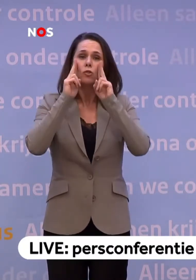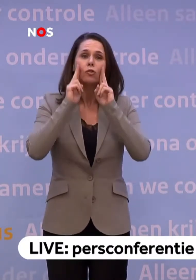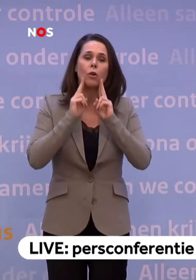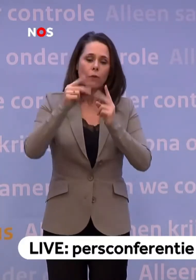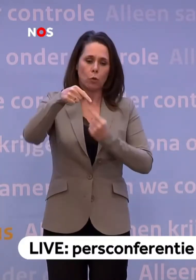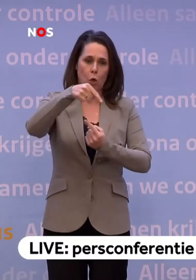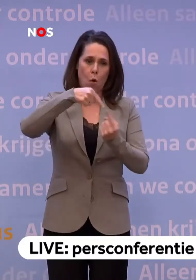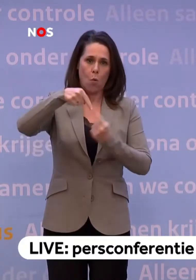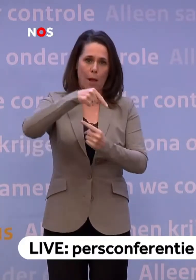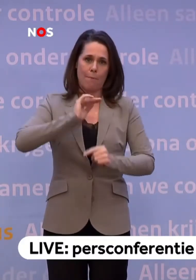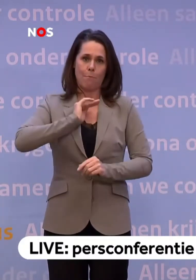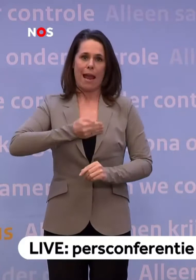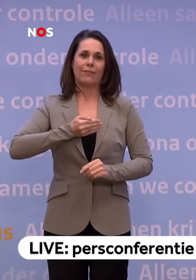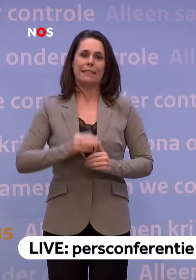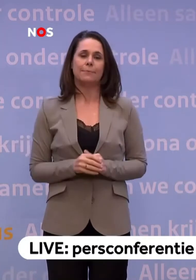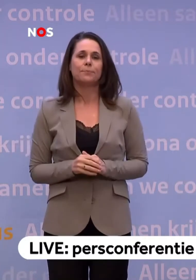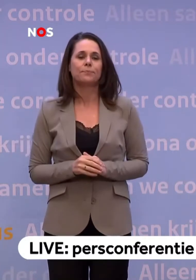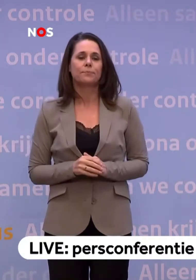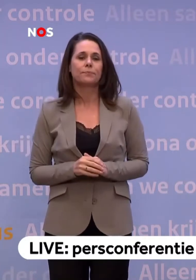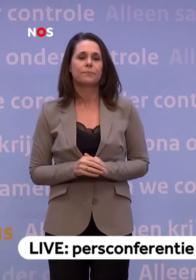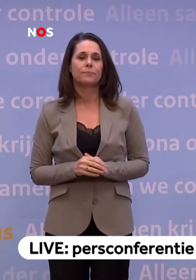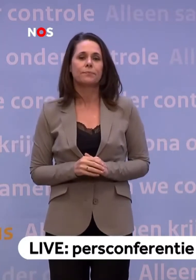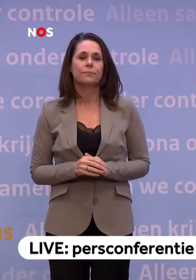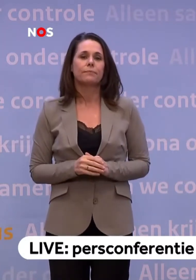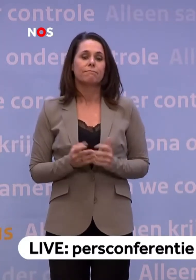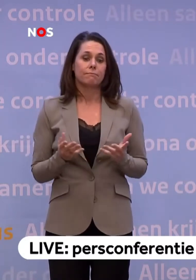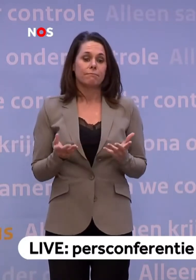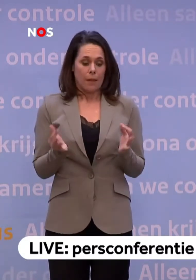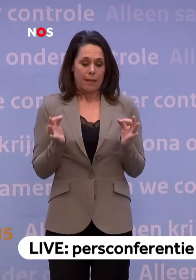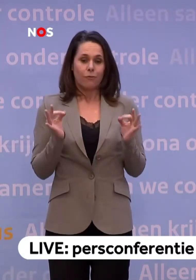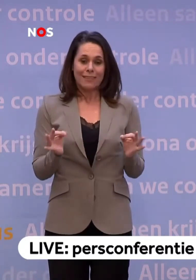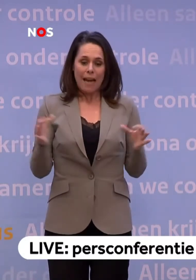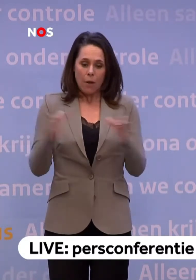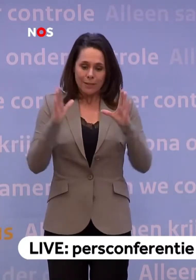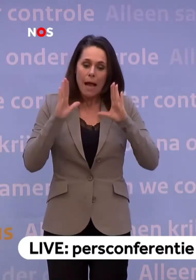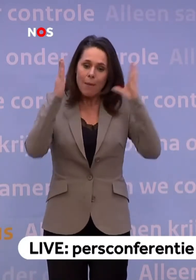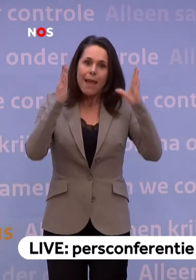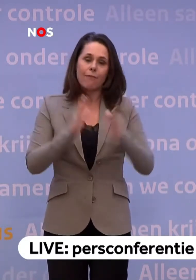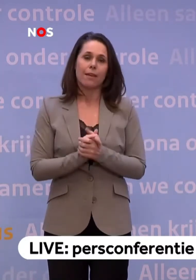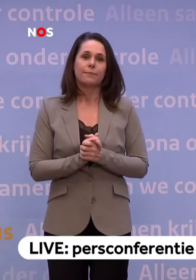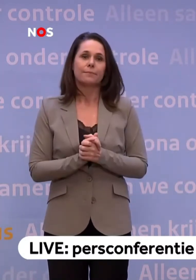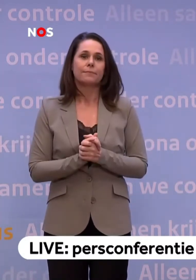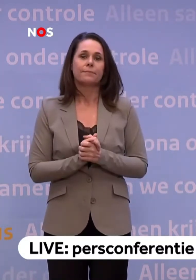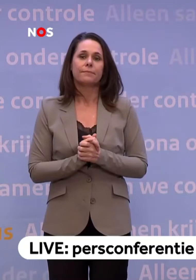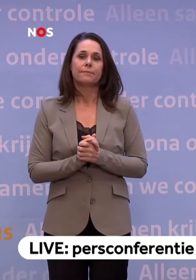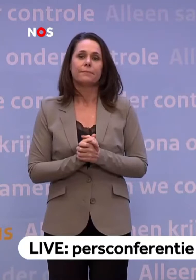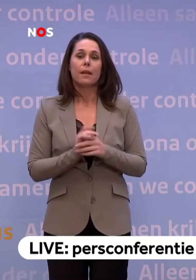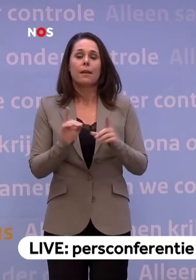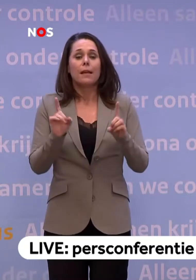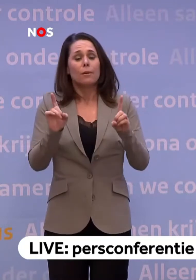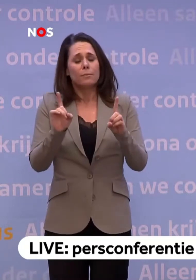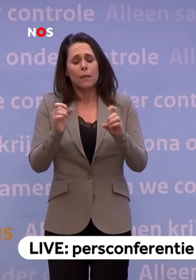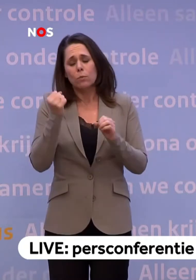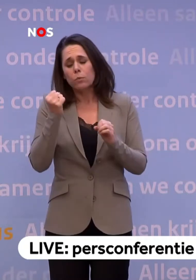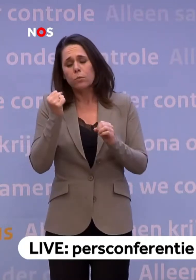omgaan met privacy. Het kan alleen met vertrouwen van de samenleving. En dat vraagt een